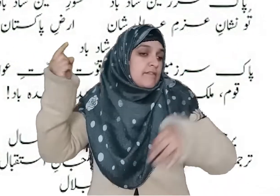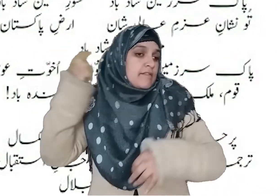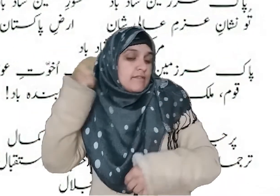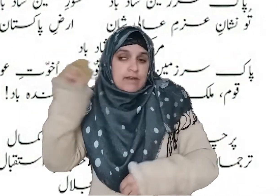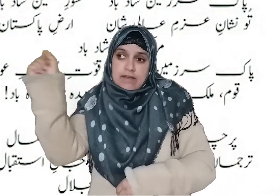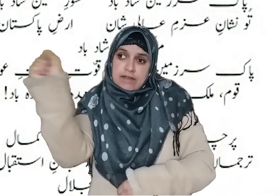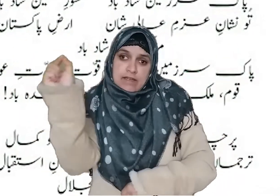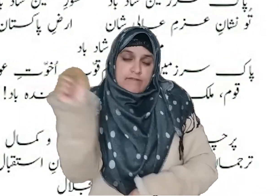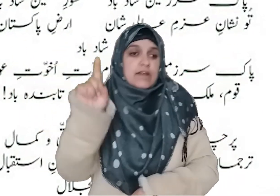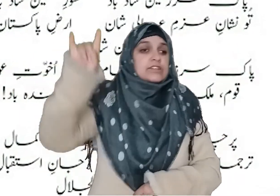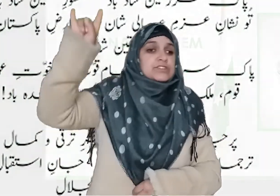20 سیکنڈ لگتے ہیں